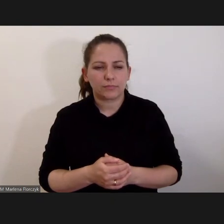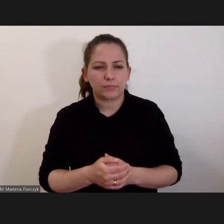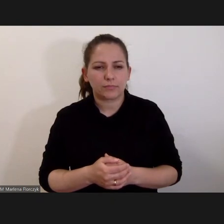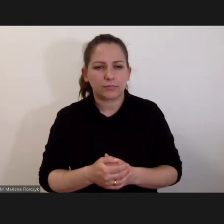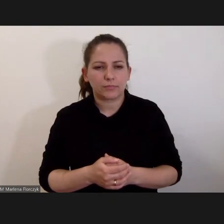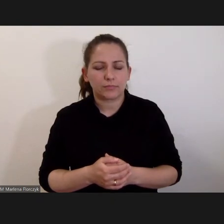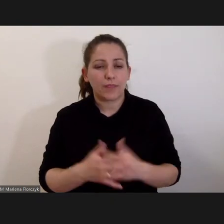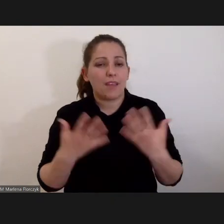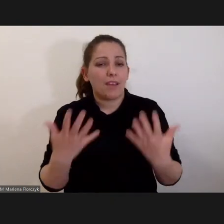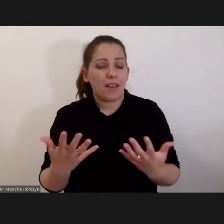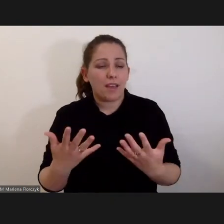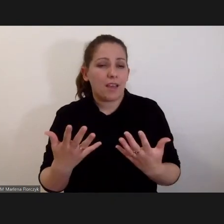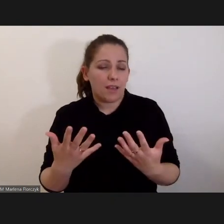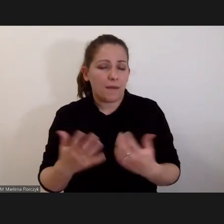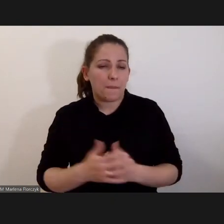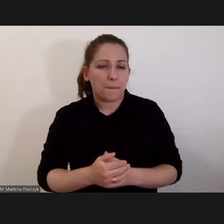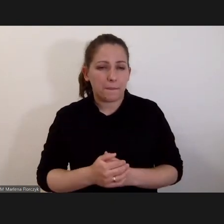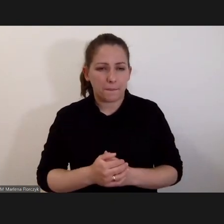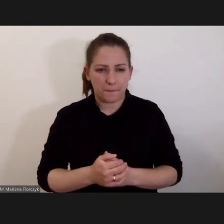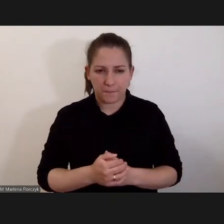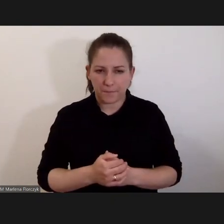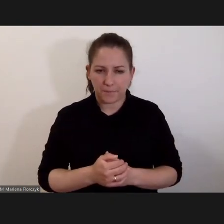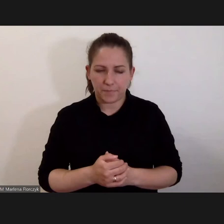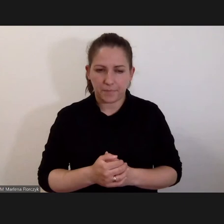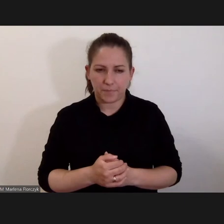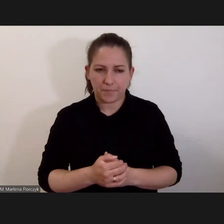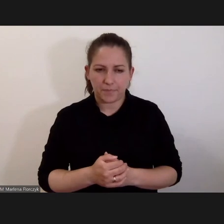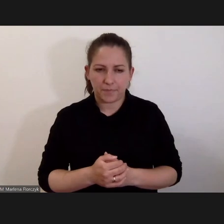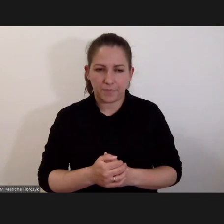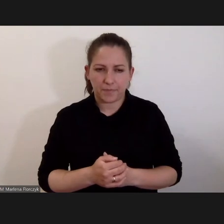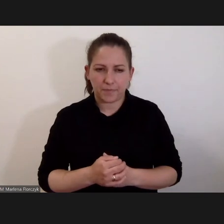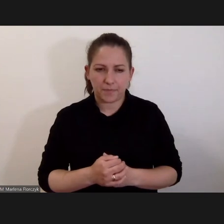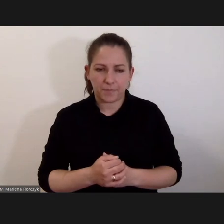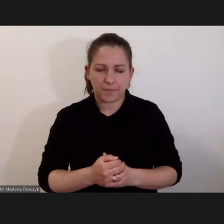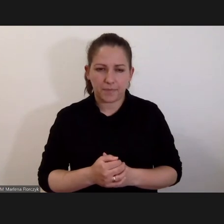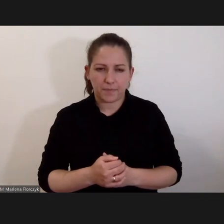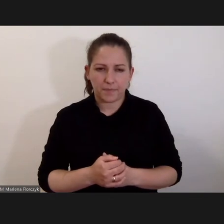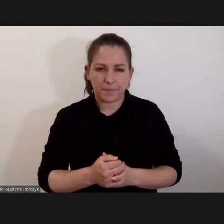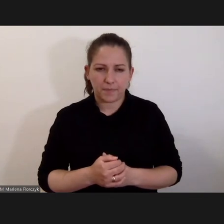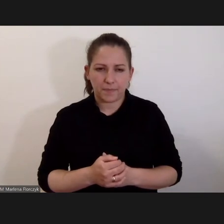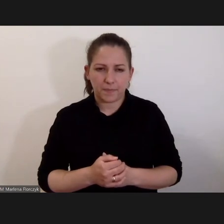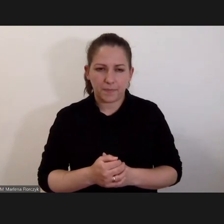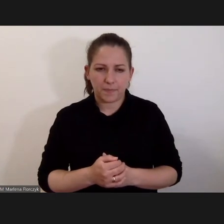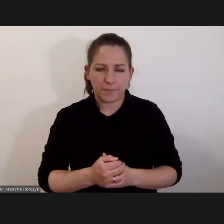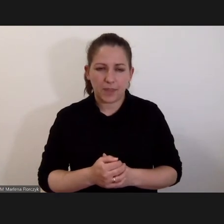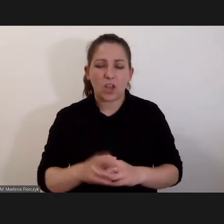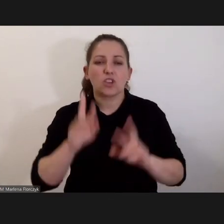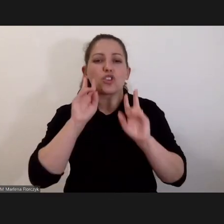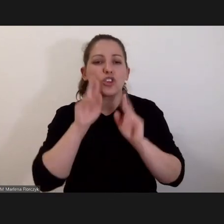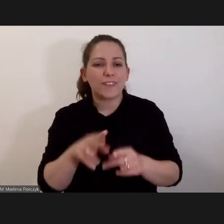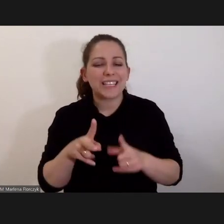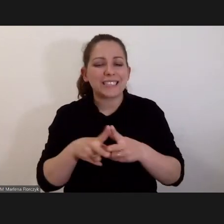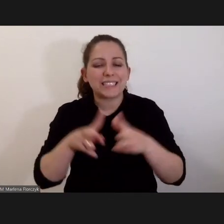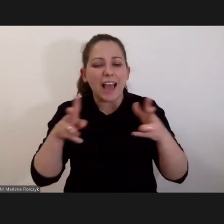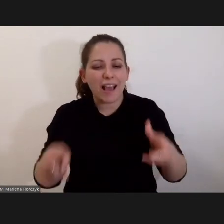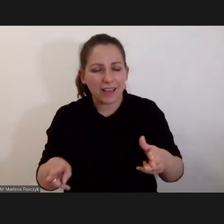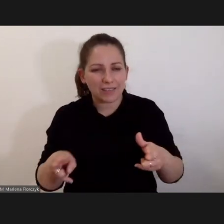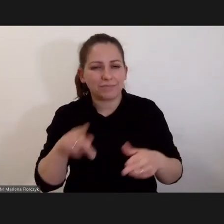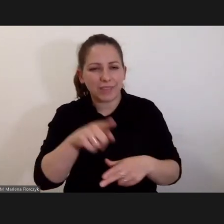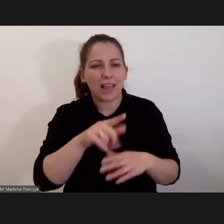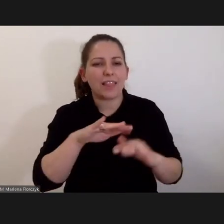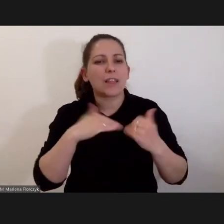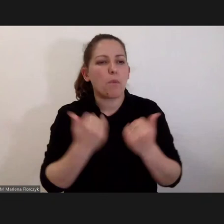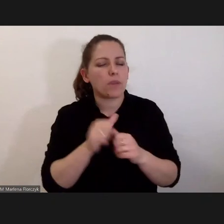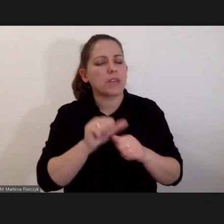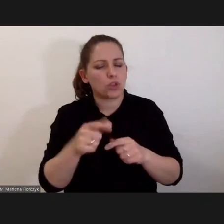Więc tak, rzeczywiście zakres jurysdykcji Trybunału jest